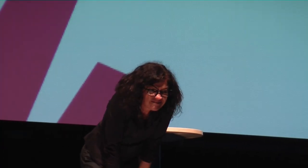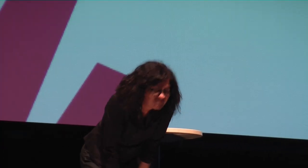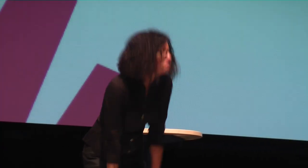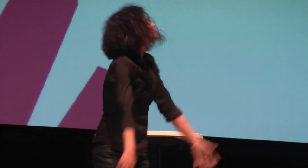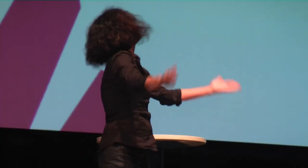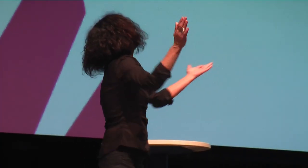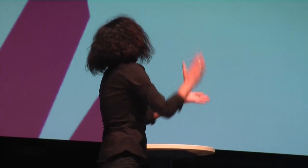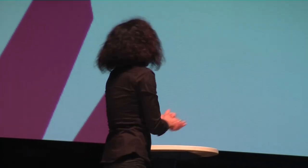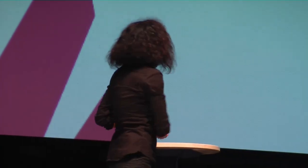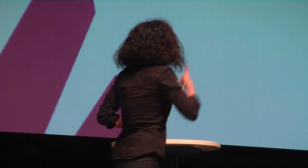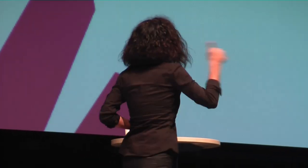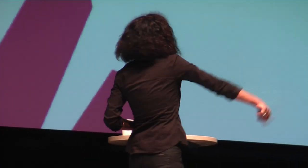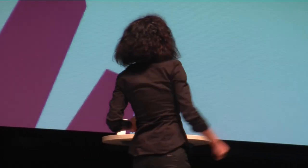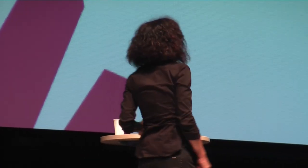dann kommen schon mal manchmal dann die Antworten.